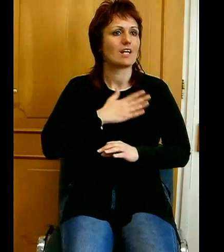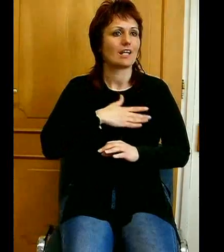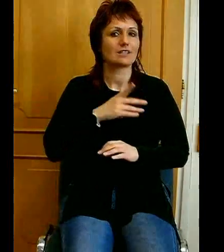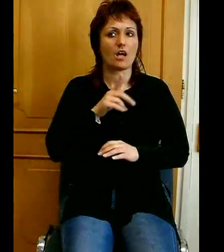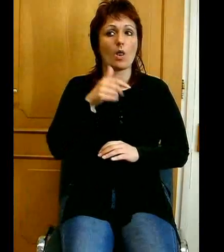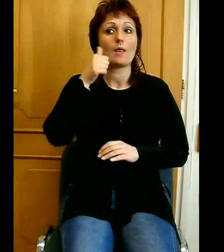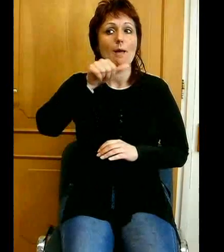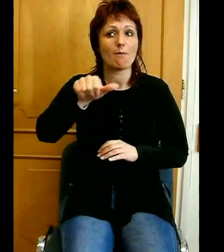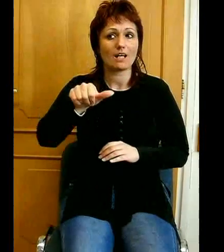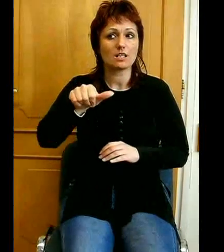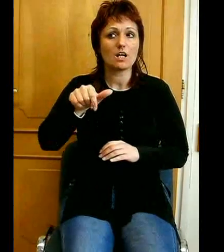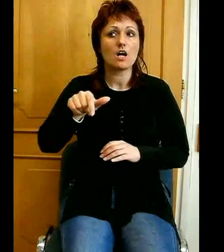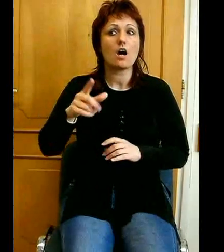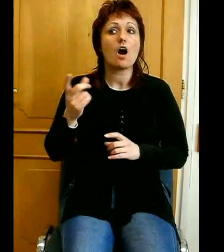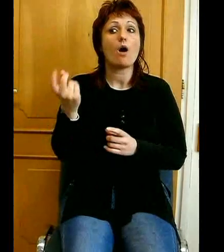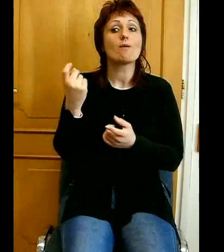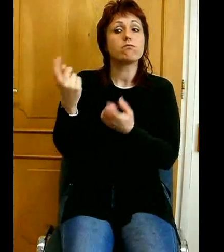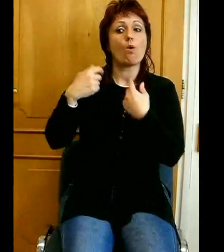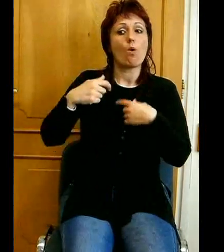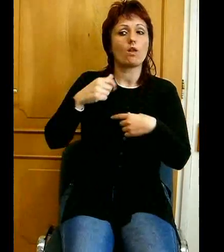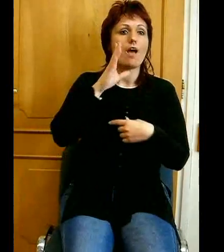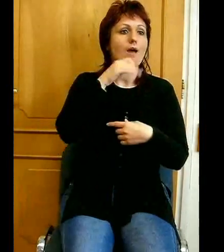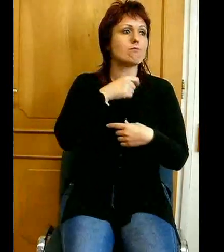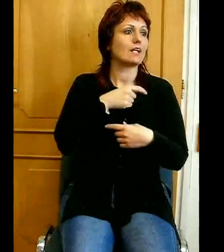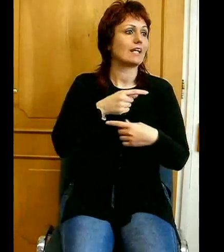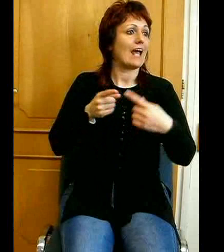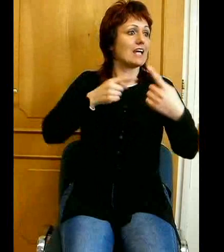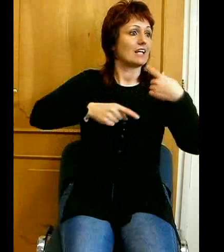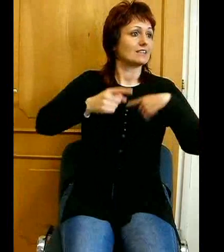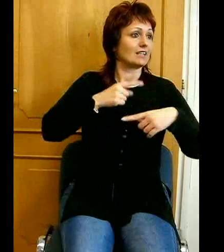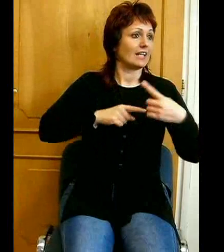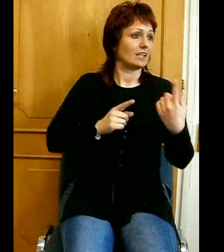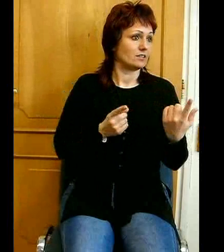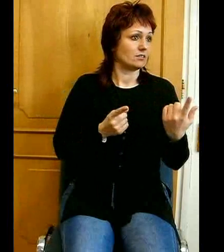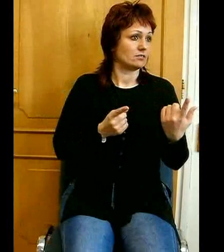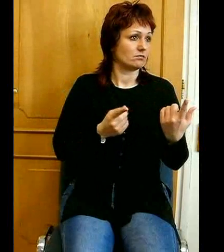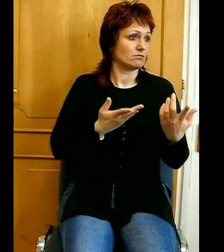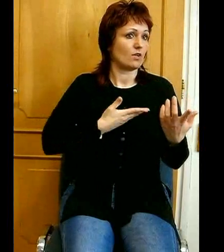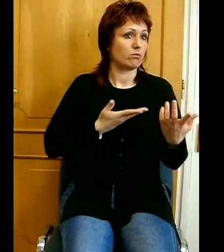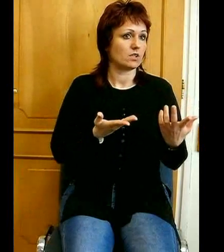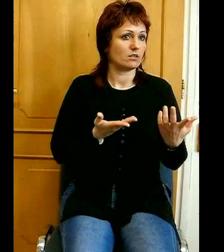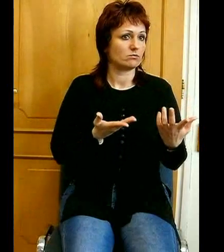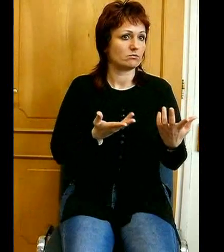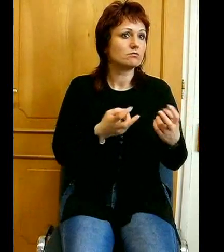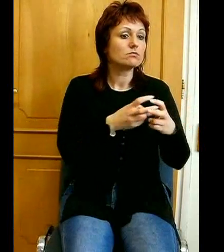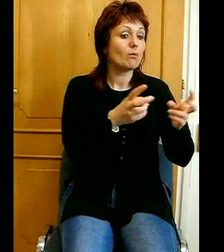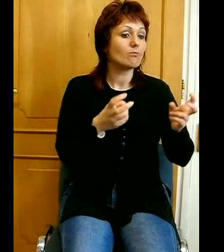emberi eredetét tekintve. És a Biblia ezt egészen természetesnek tartja.